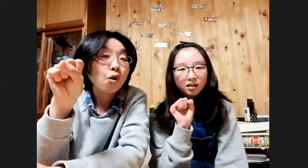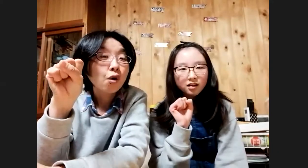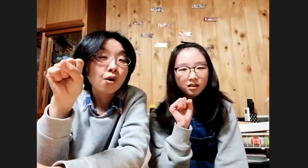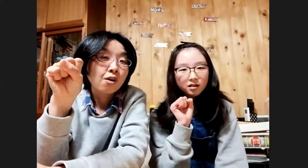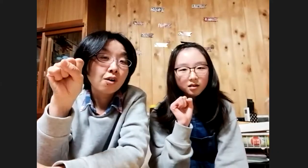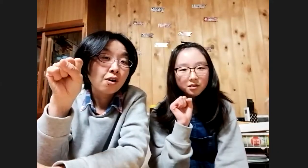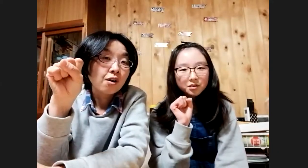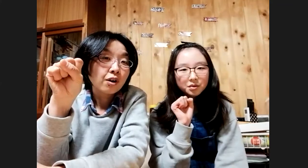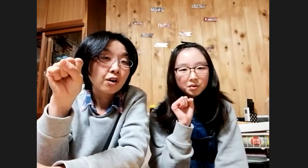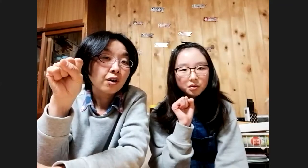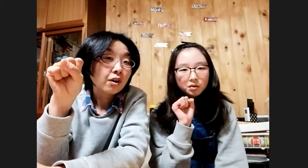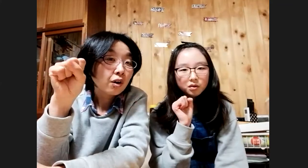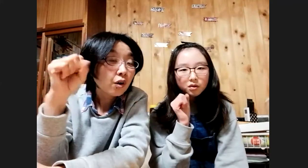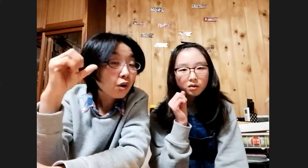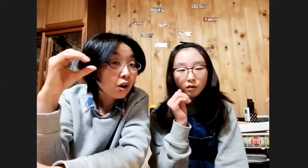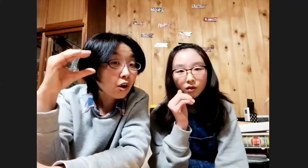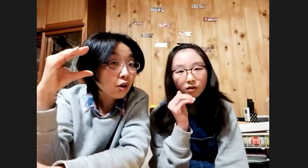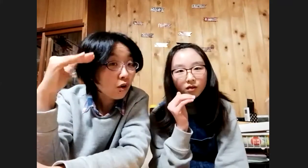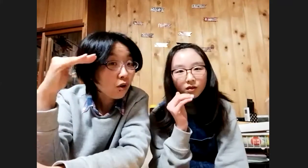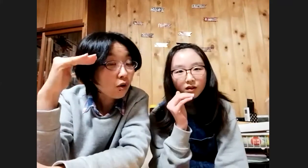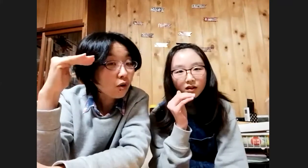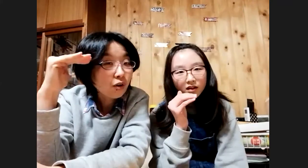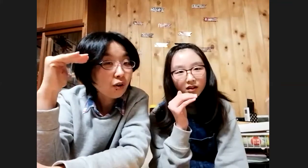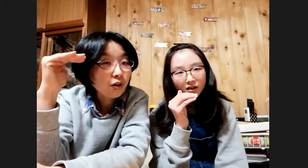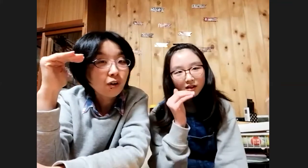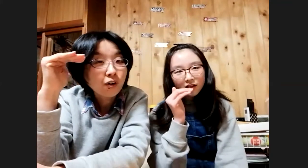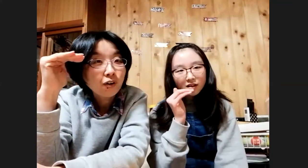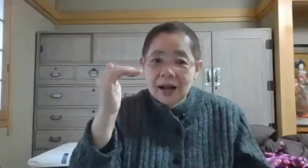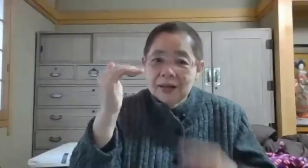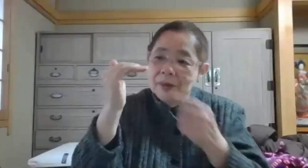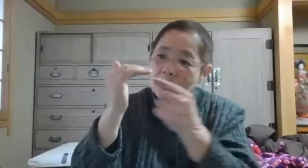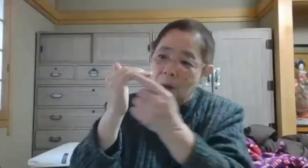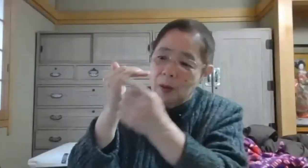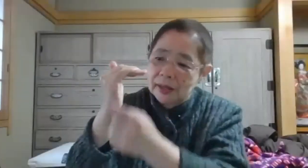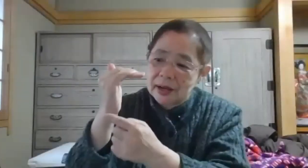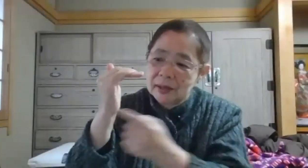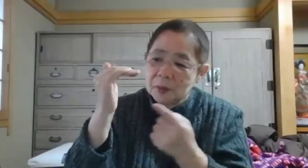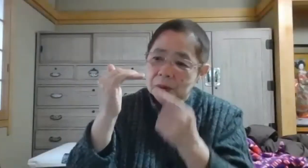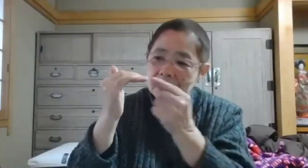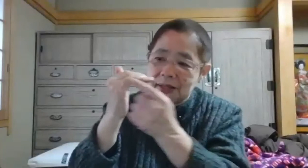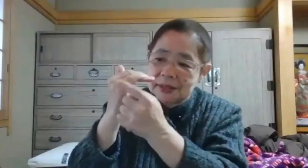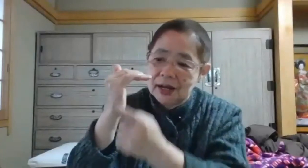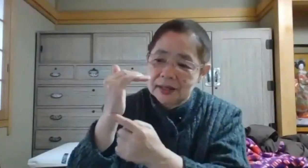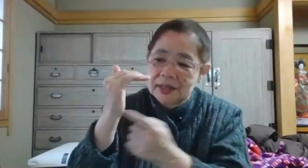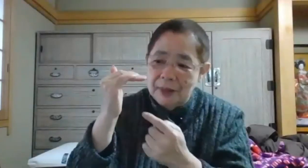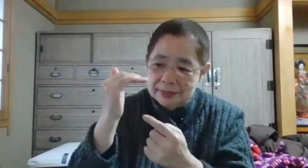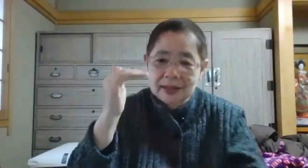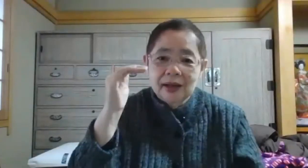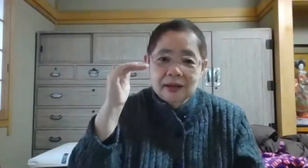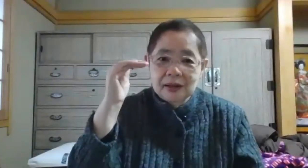こここカタカナのこ、カタカナのこの形からきてますここ